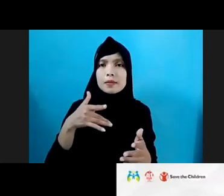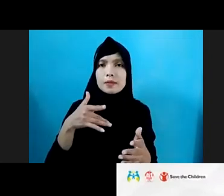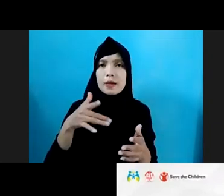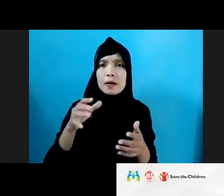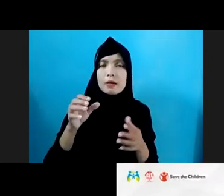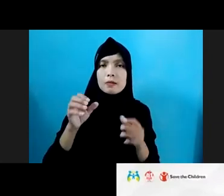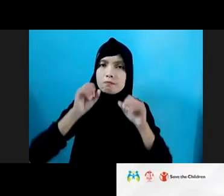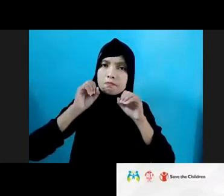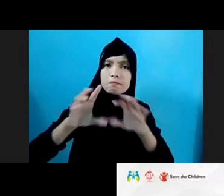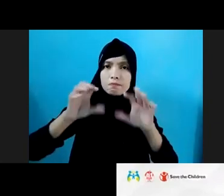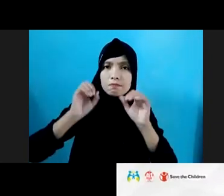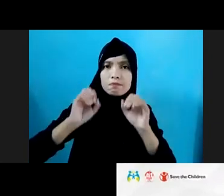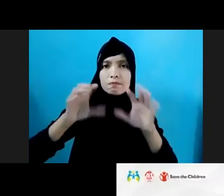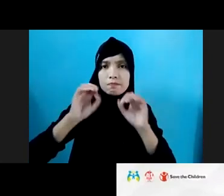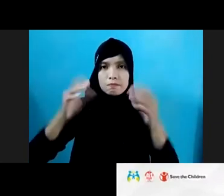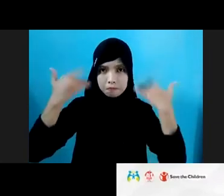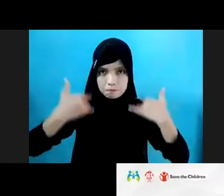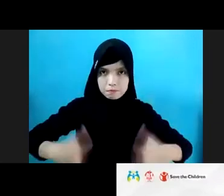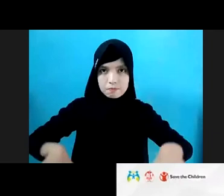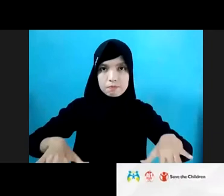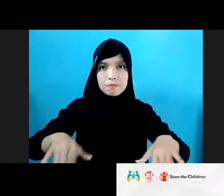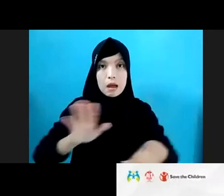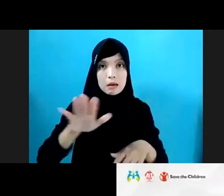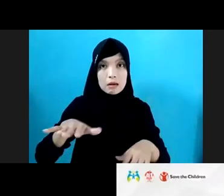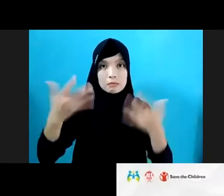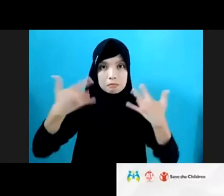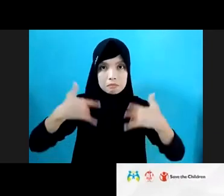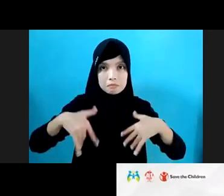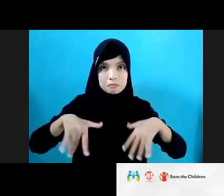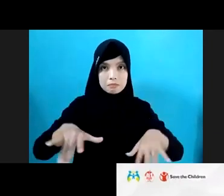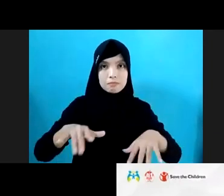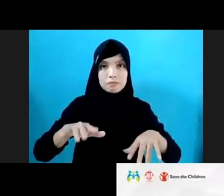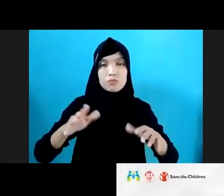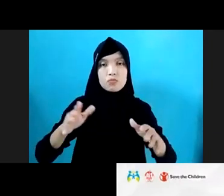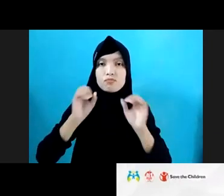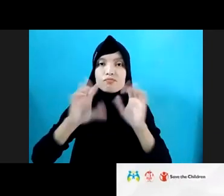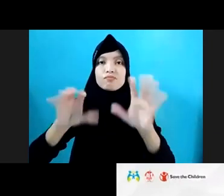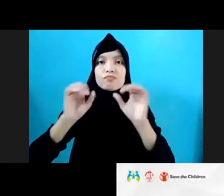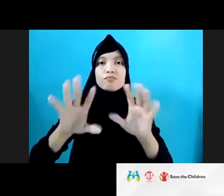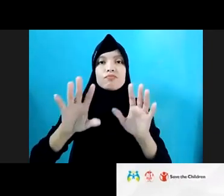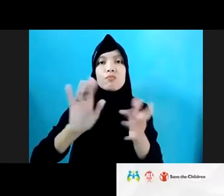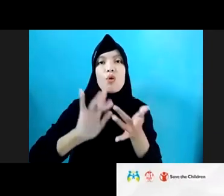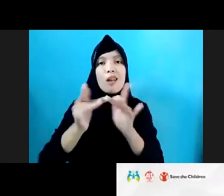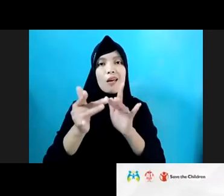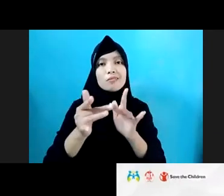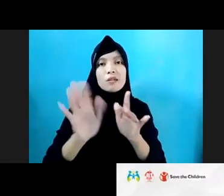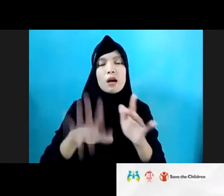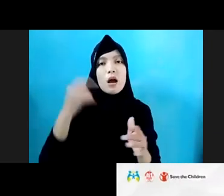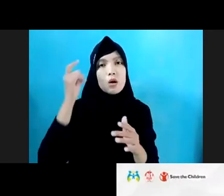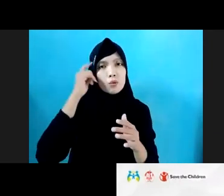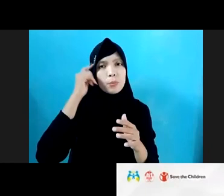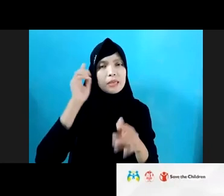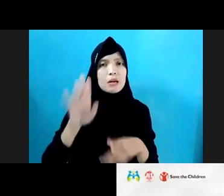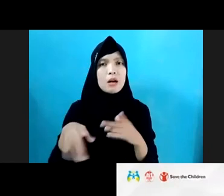gambar, semua tubuh, dan sebagainya itu di dunia online. Nah, jadi saya kira ketika kemudian